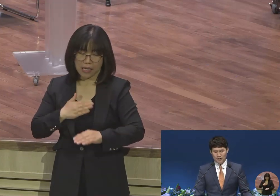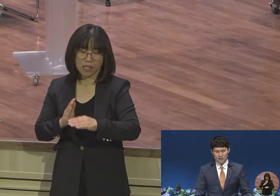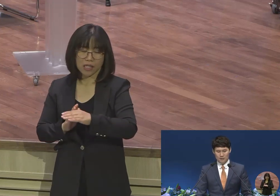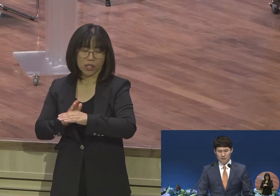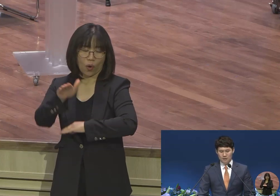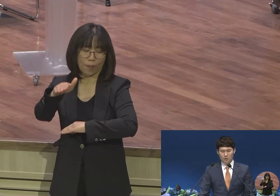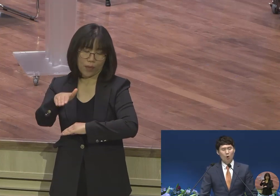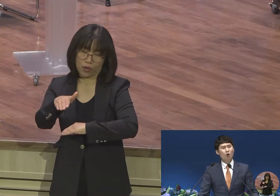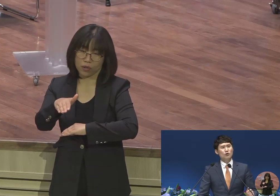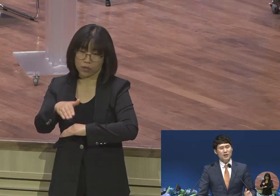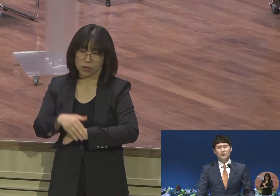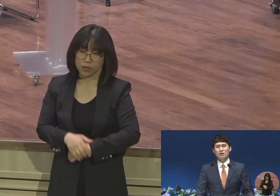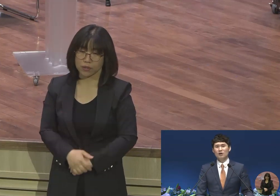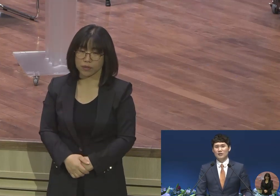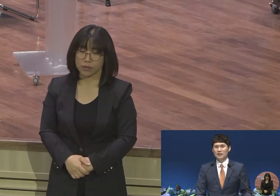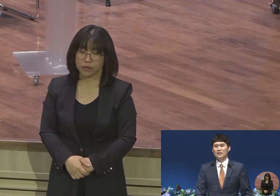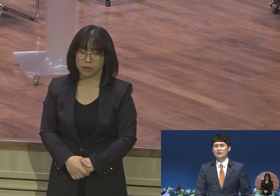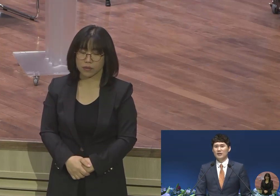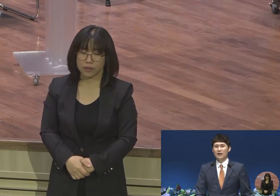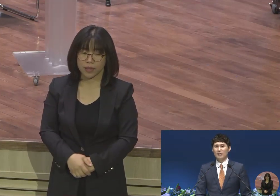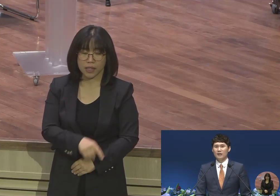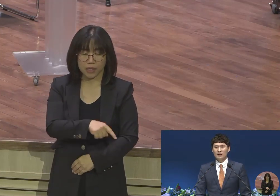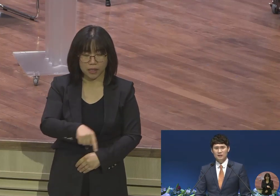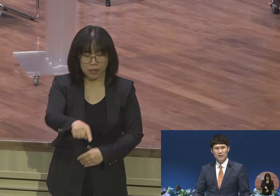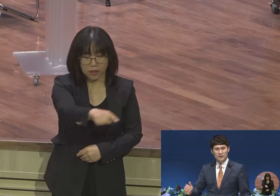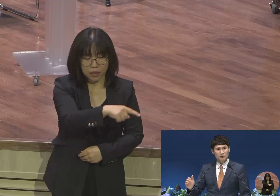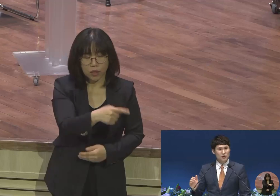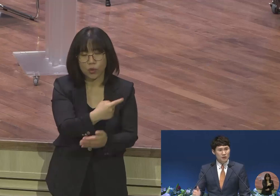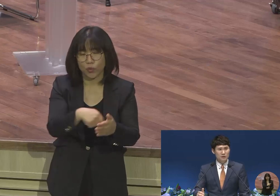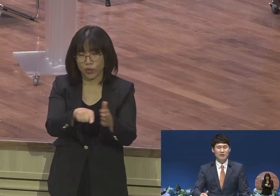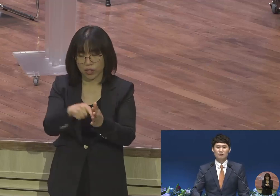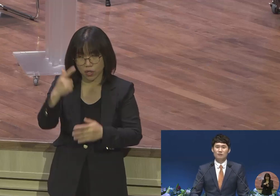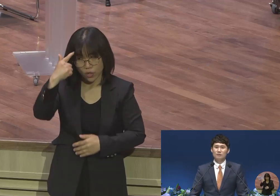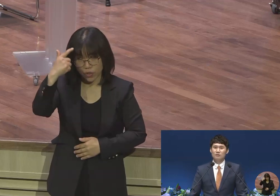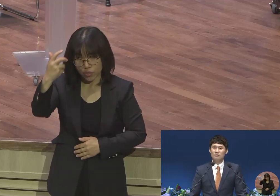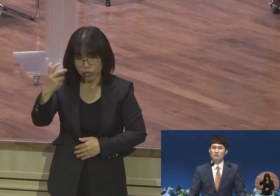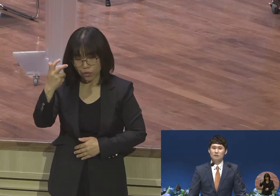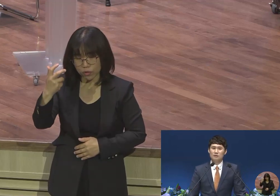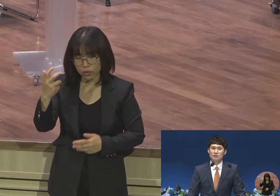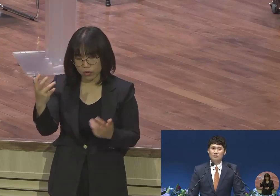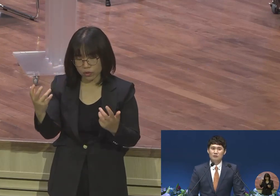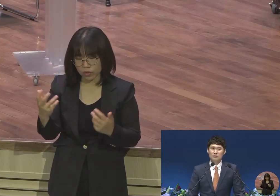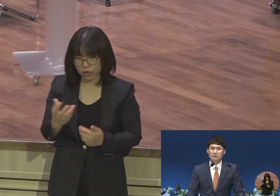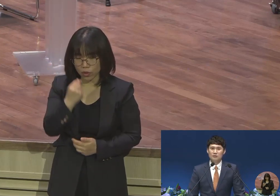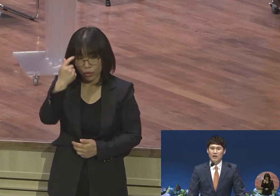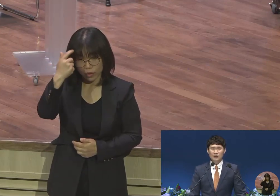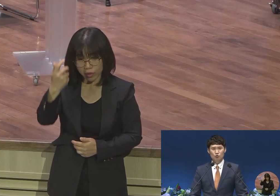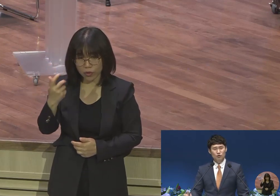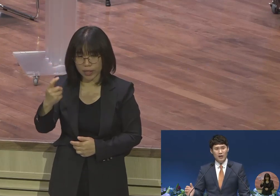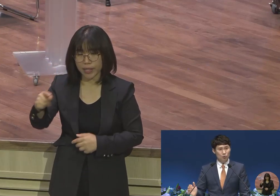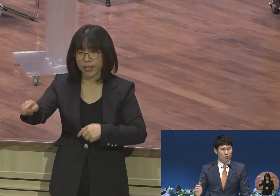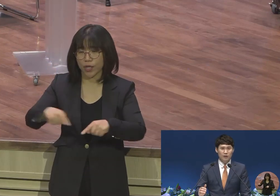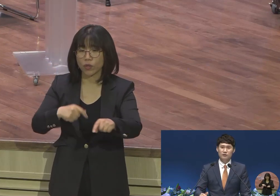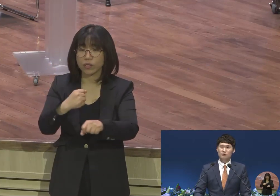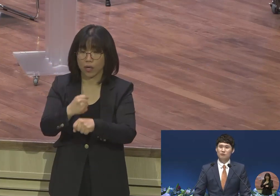모든 현장과 대상자들에게 그때 성령이 역사하고 하늘 군대가 동원되어지고